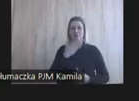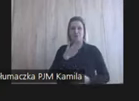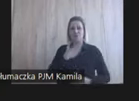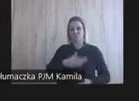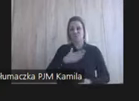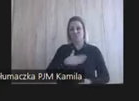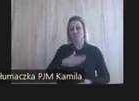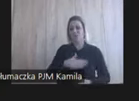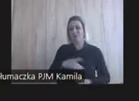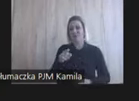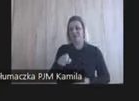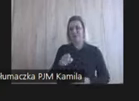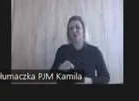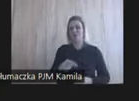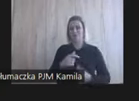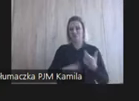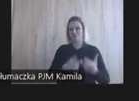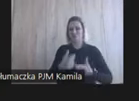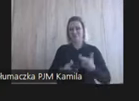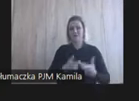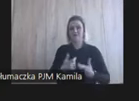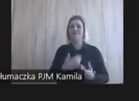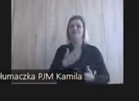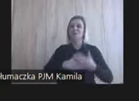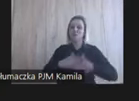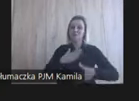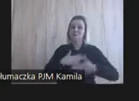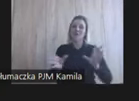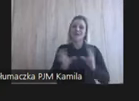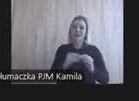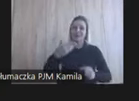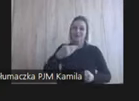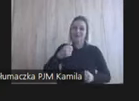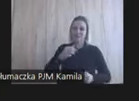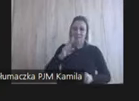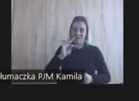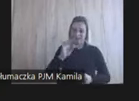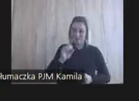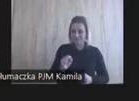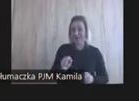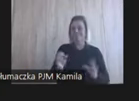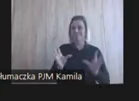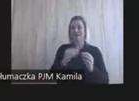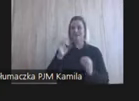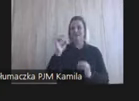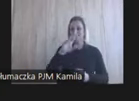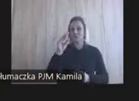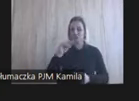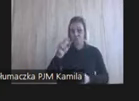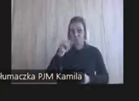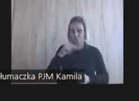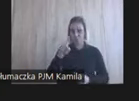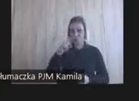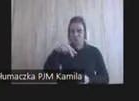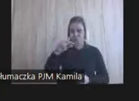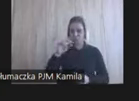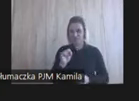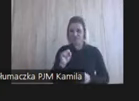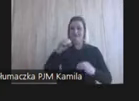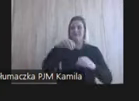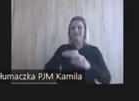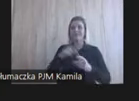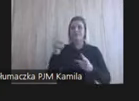zostało zrobione i cieszę się, że tutaj razem z Martą i Panem Grzegorzem Dudą, który jest wykonawcą tego